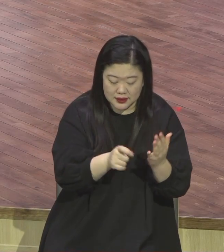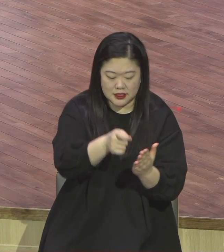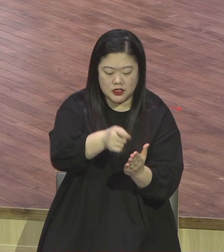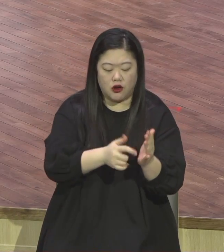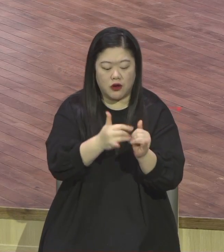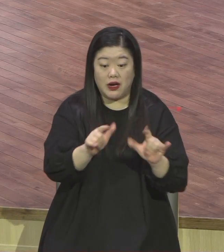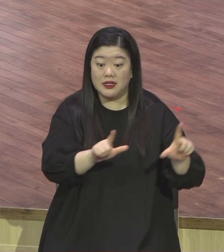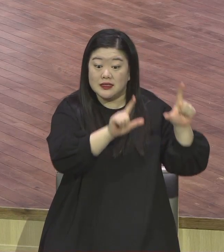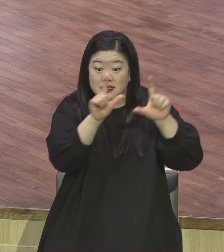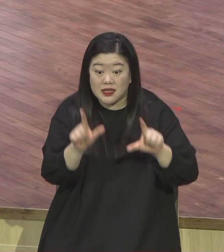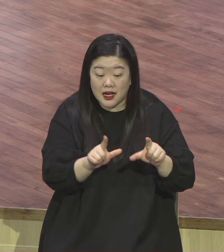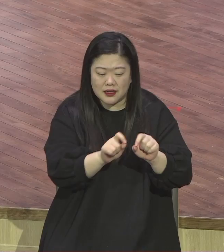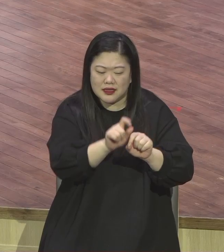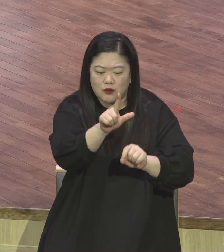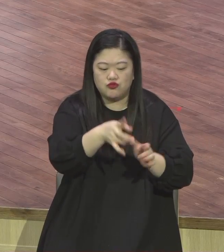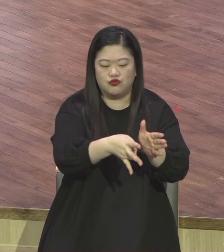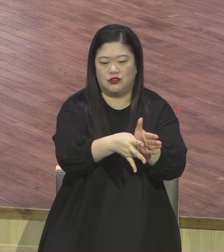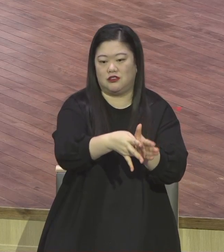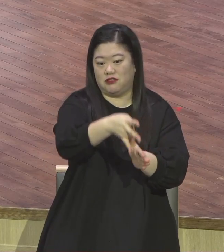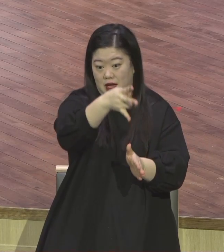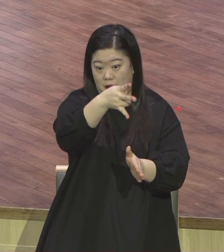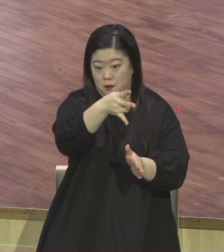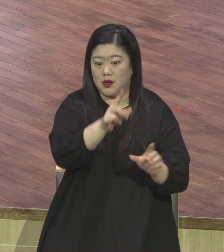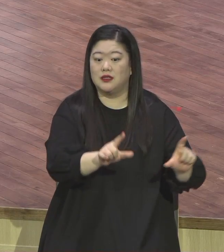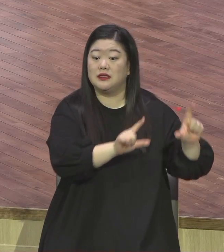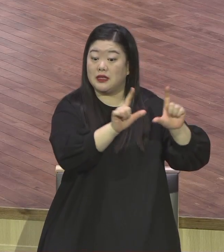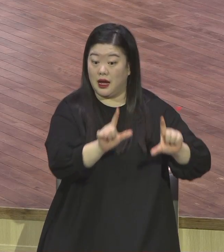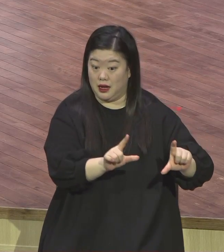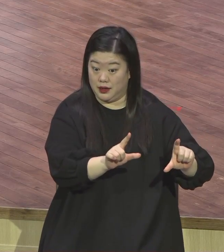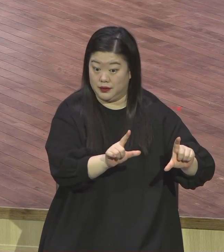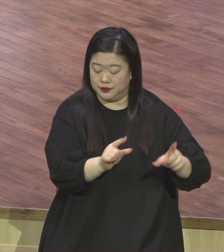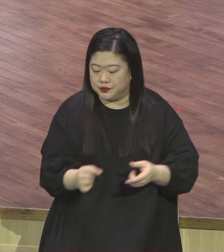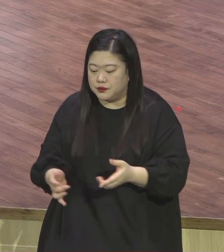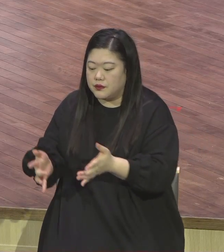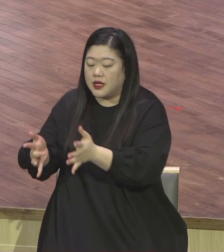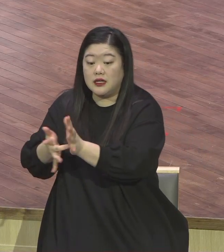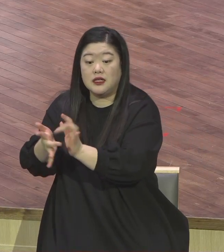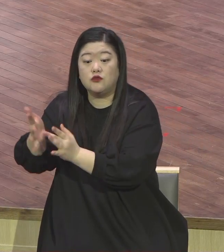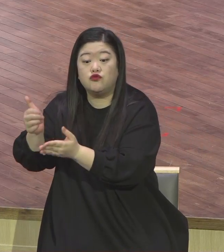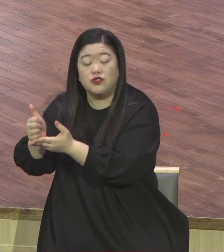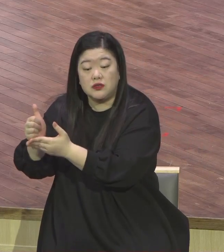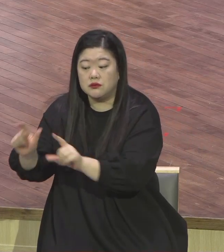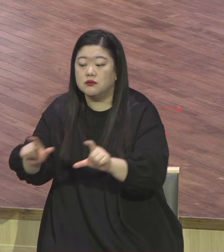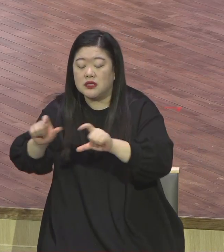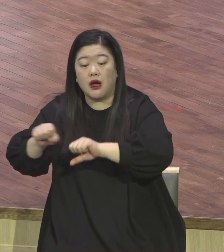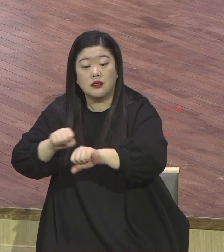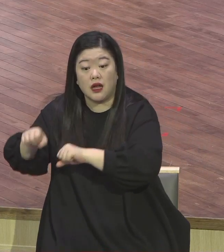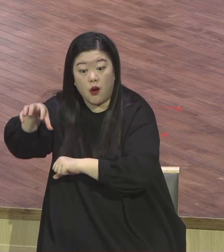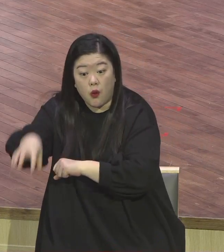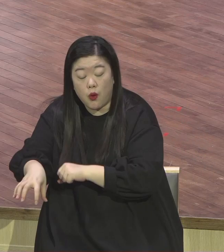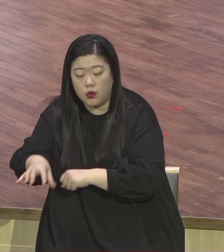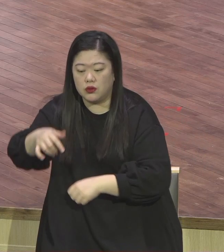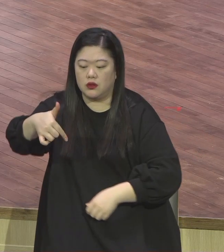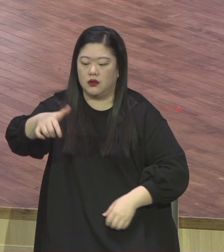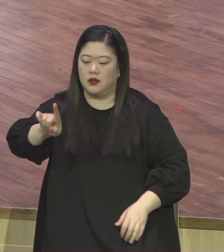사용하는 갈릴리가 상당히 멀거든요. 그 먼 데를 어떻게 여기까지 나타났어 예수님께